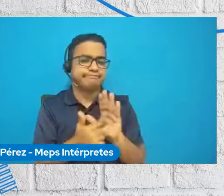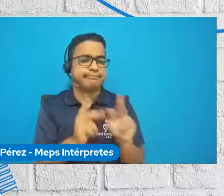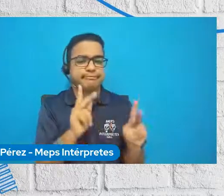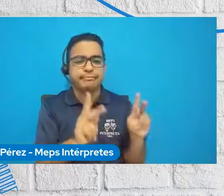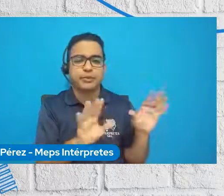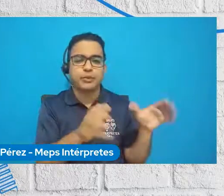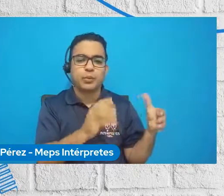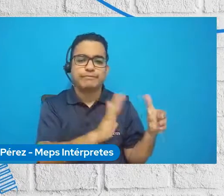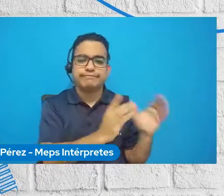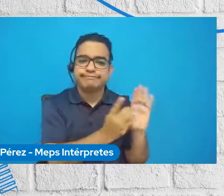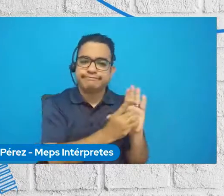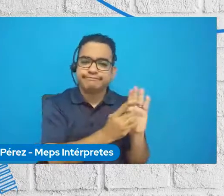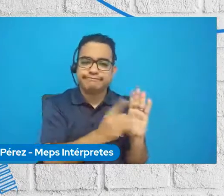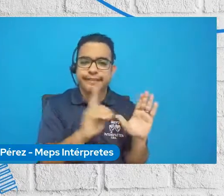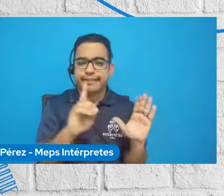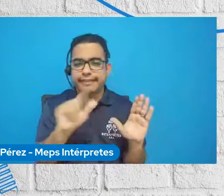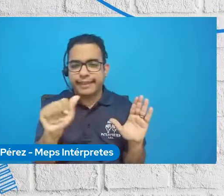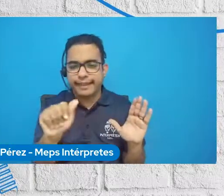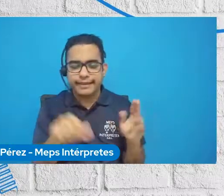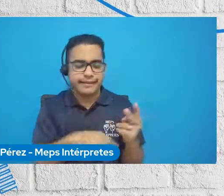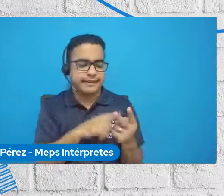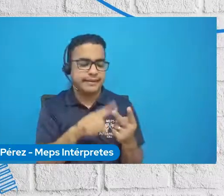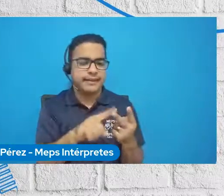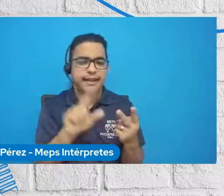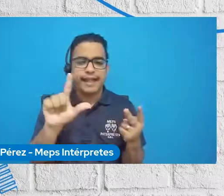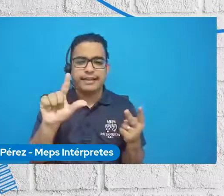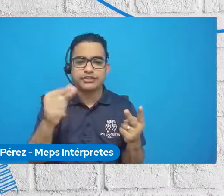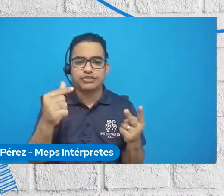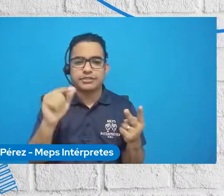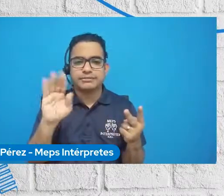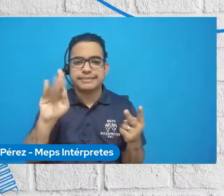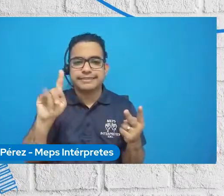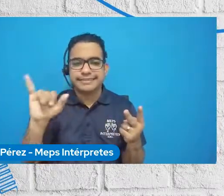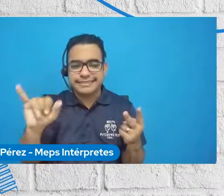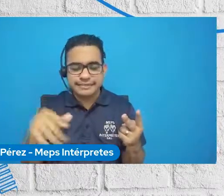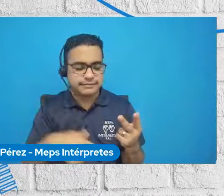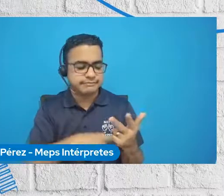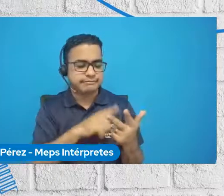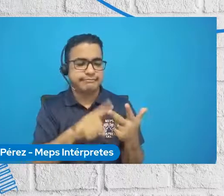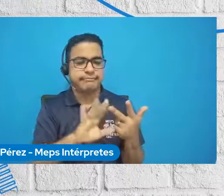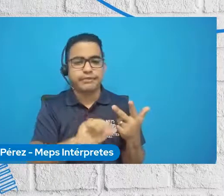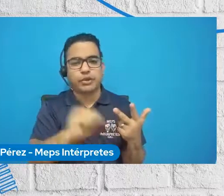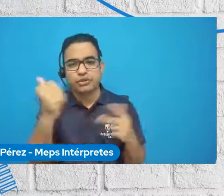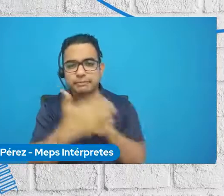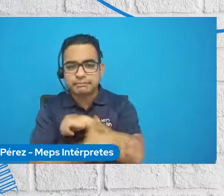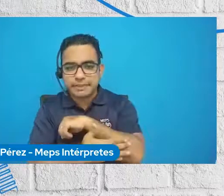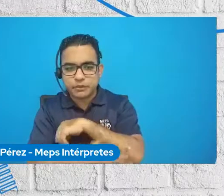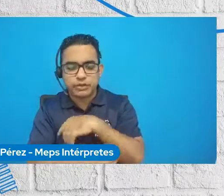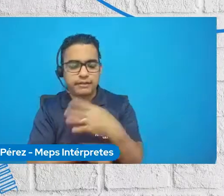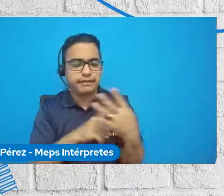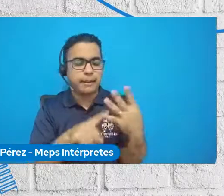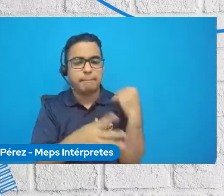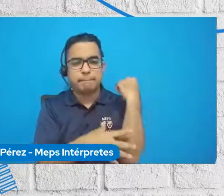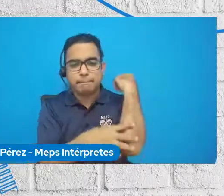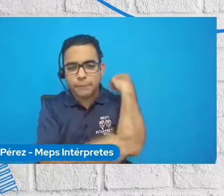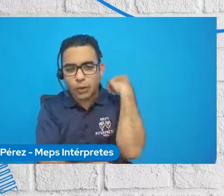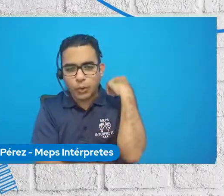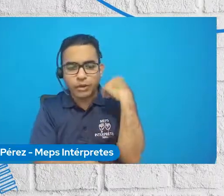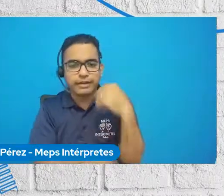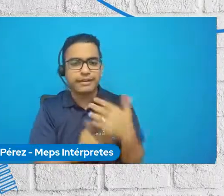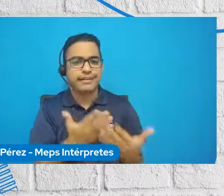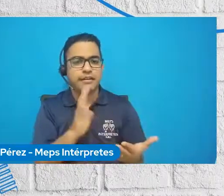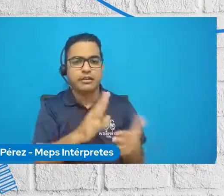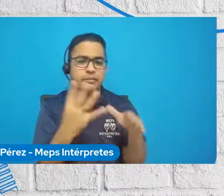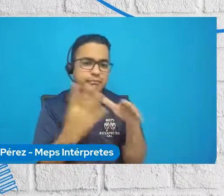las personas con discapacidad, las comunidades indígenas, las personas en situación de pobreza y pobreza extrema, las personas